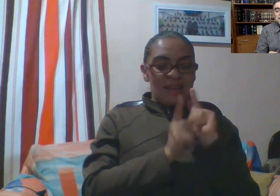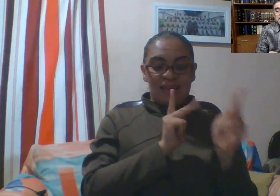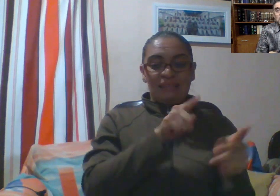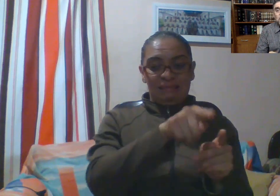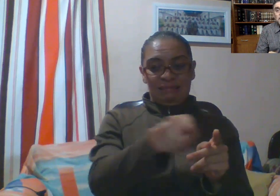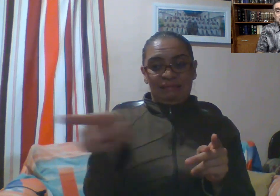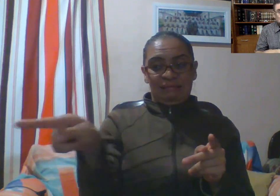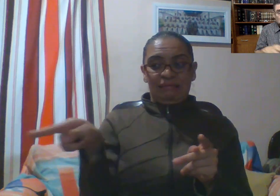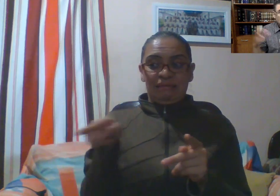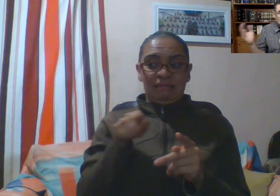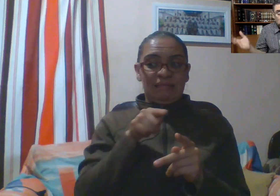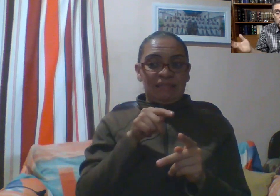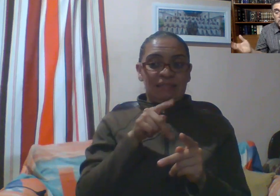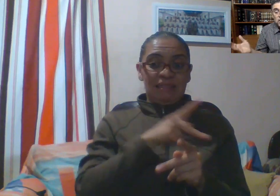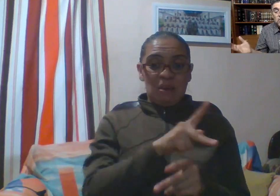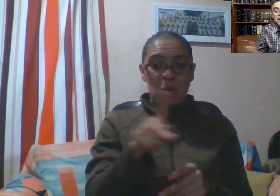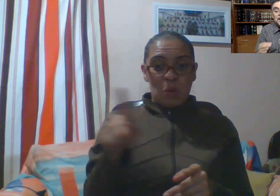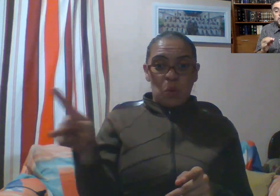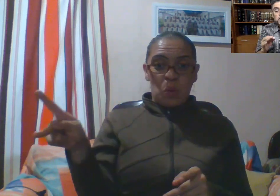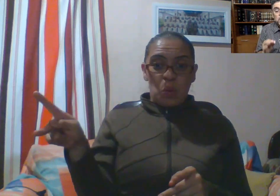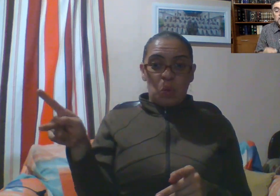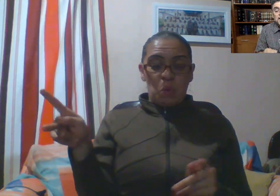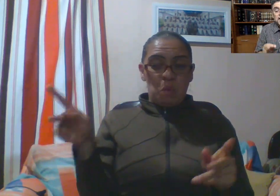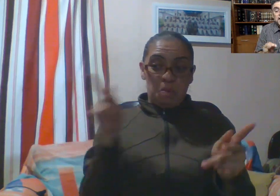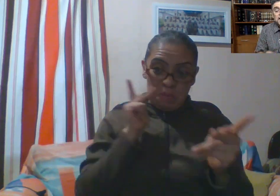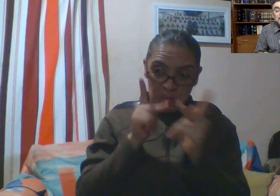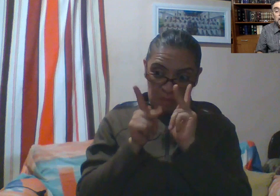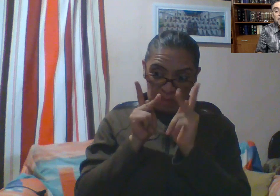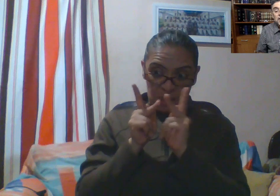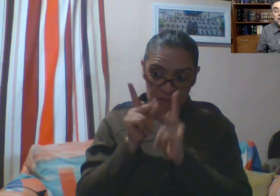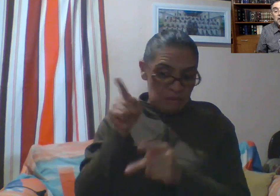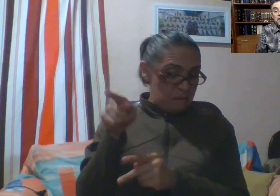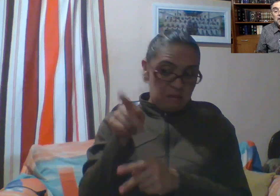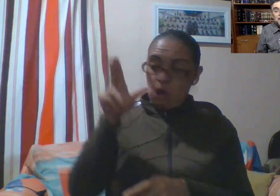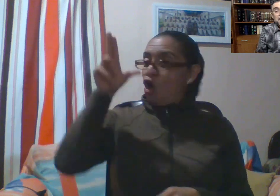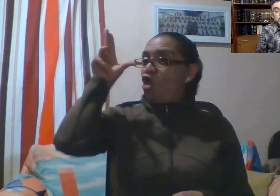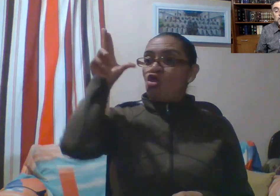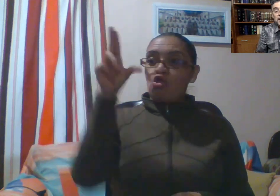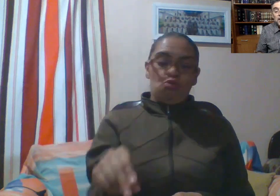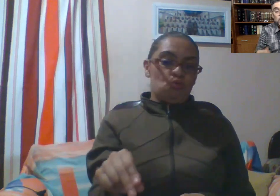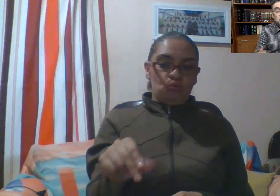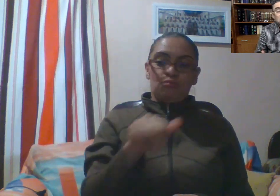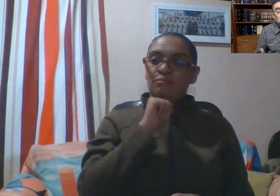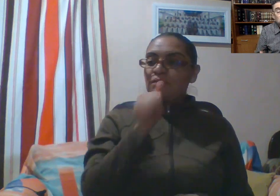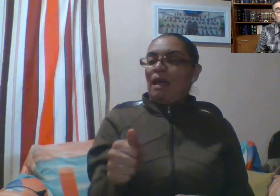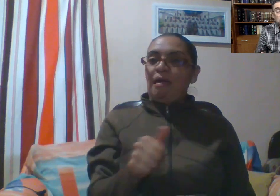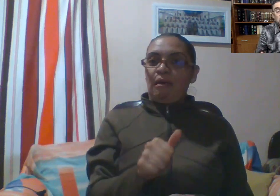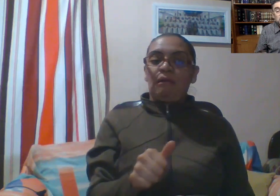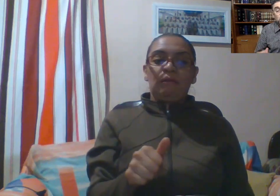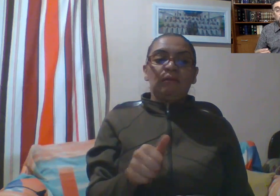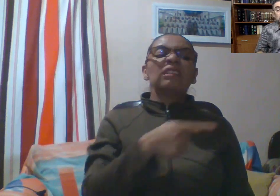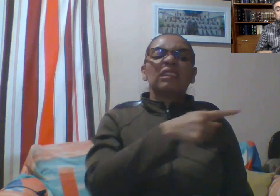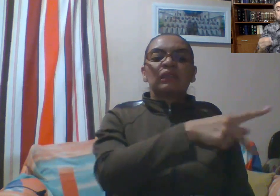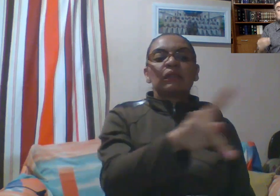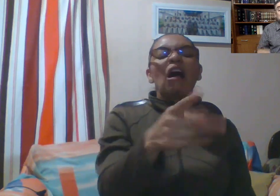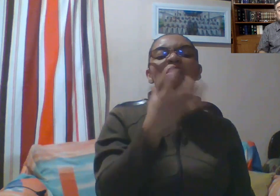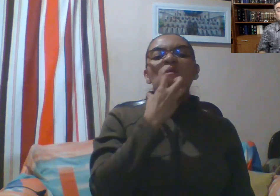sinagoga, es decir, a todo el pueblo judío, les prohibían dirigirles la palabra, les prohibían negociar con ellos, les prohibían visitarlos o